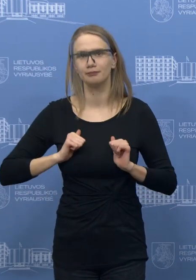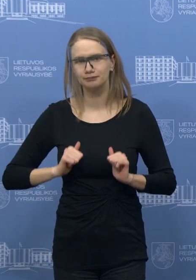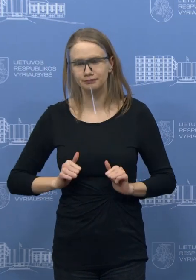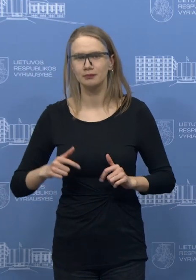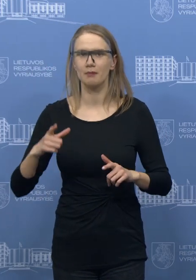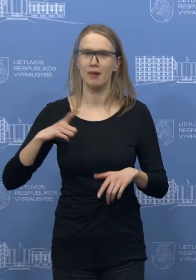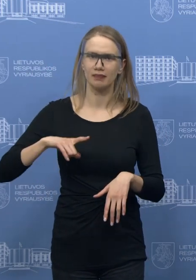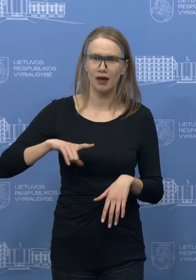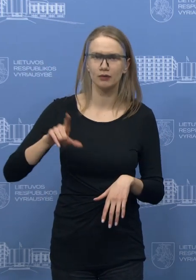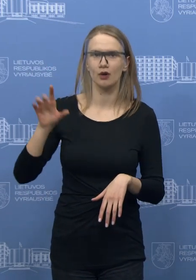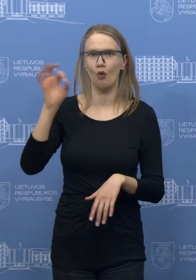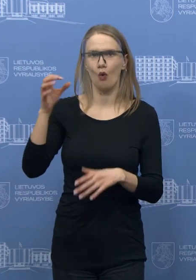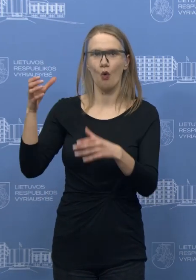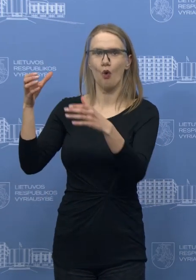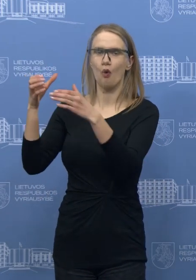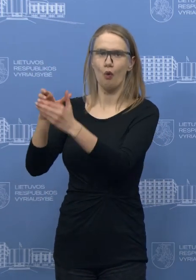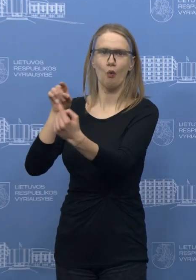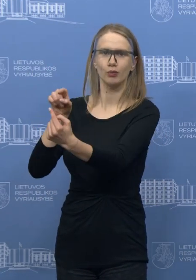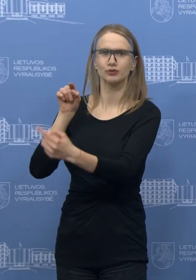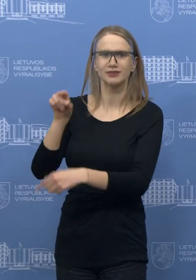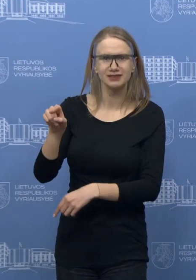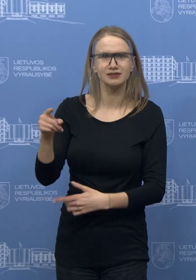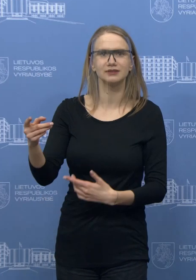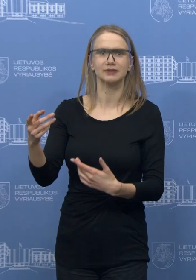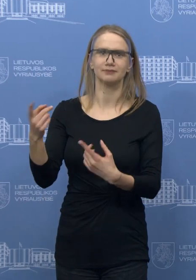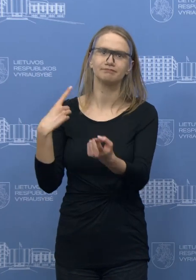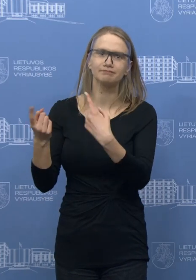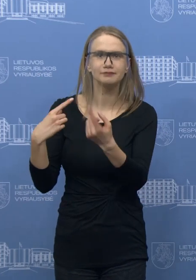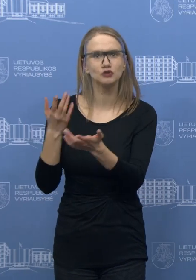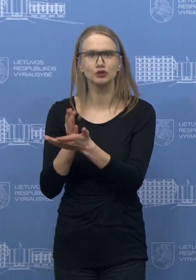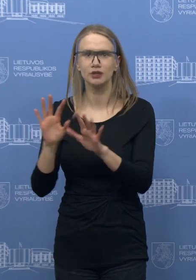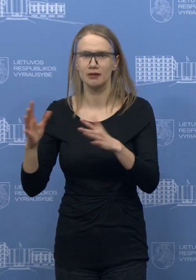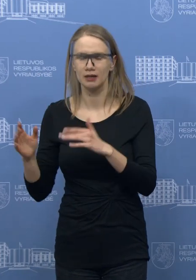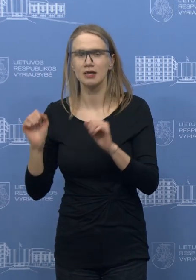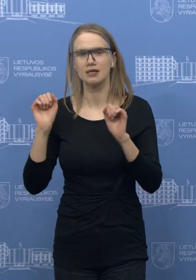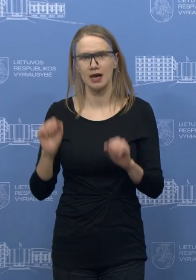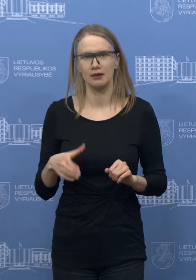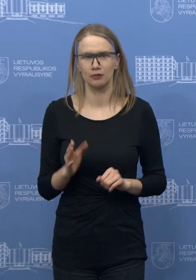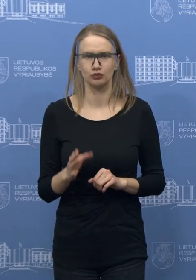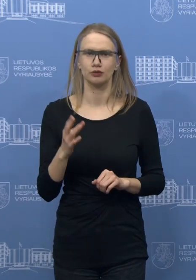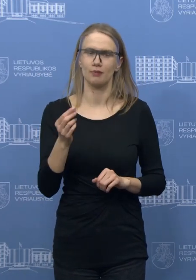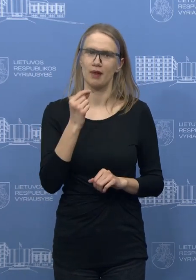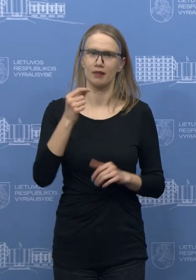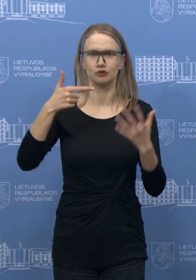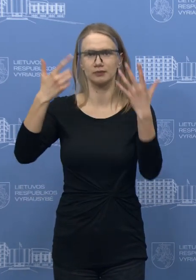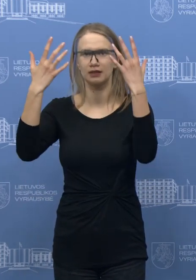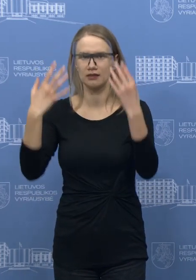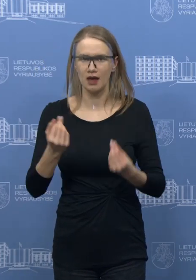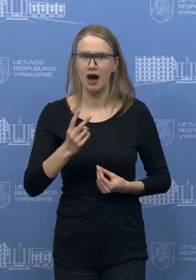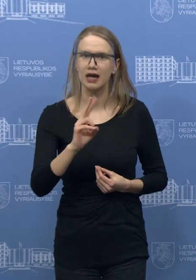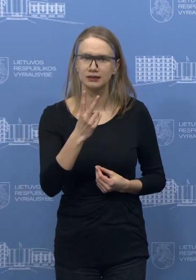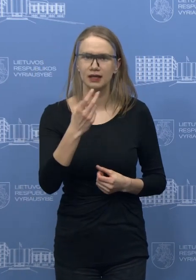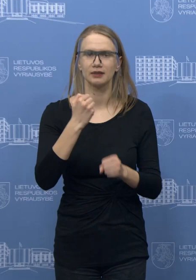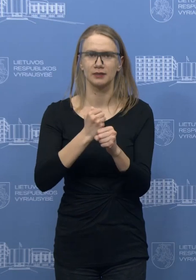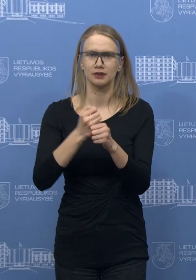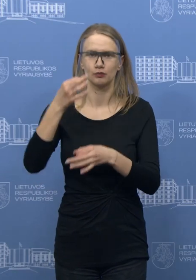aš manau, mes kalbame su opozicijos astovės ir sutarsime, kad tai būtų antradiniai, pakankamai solidų sprendimai, maksimalių sutarimų. Tie žmonės,